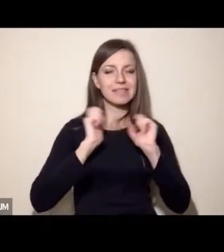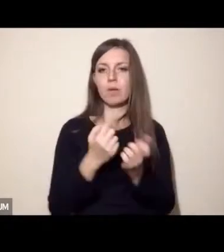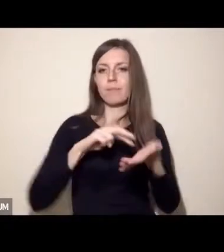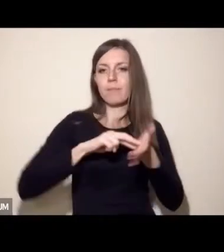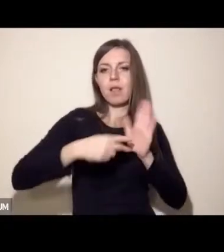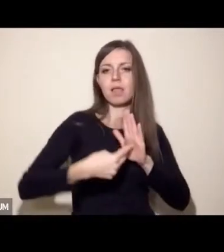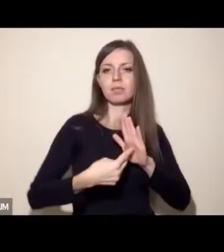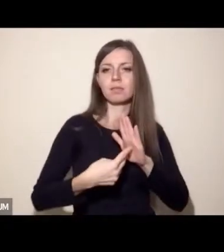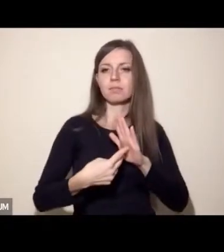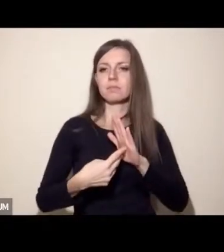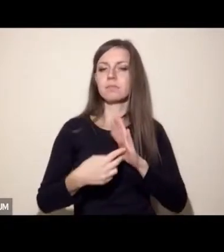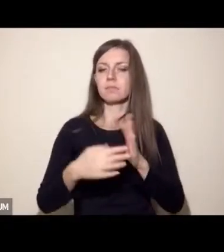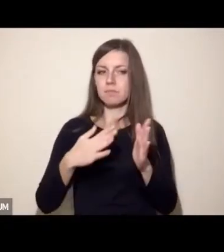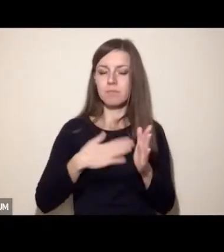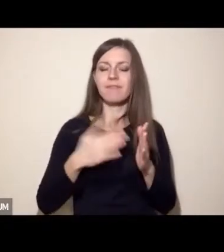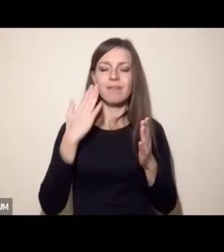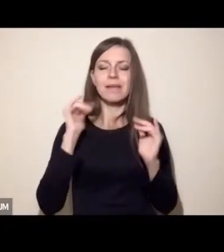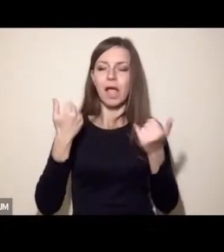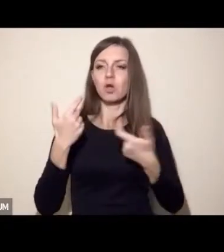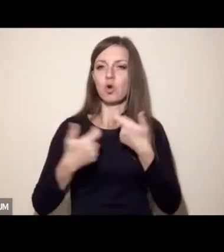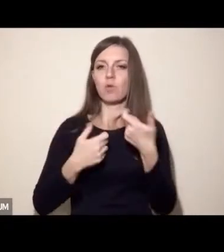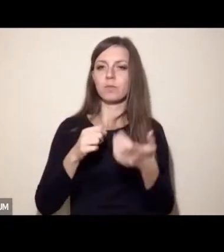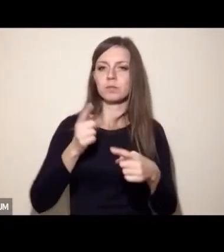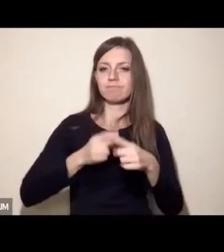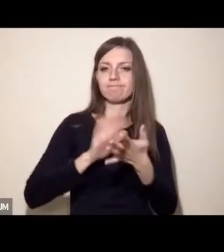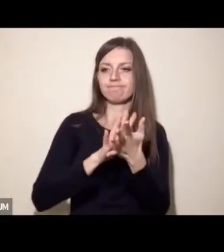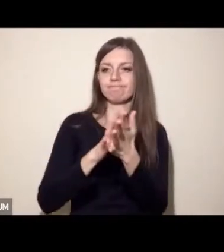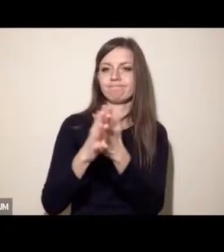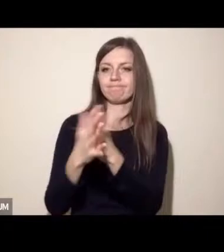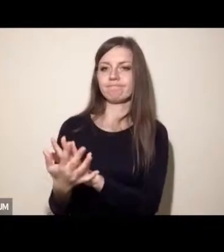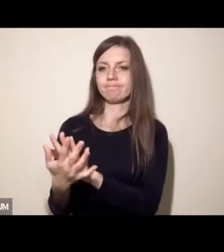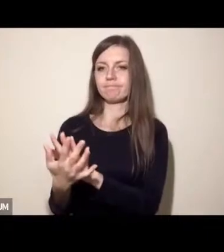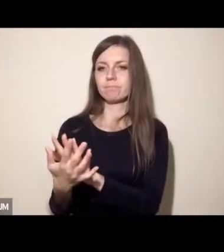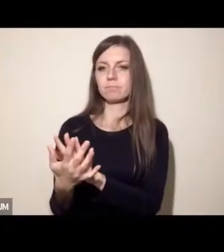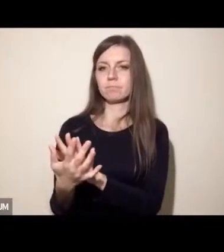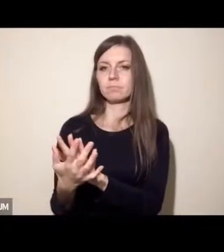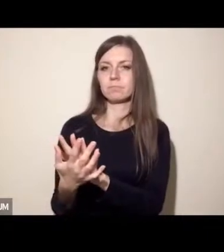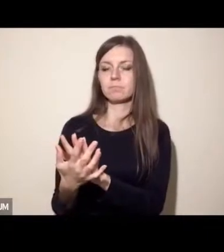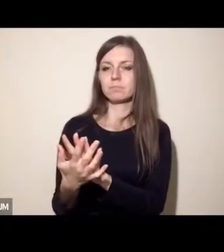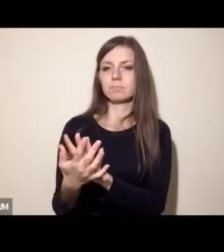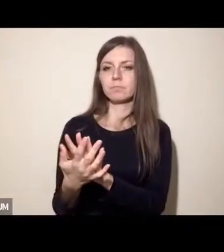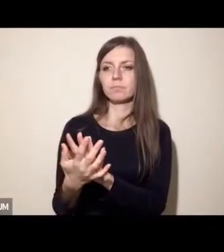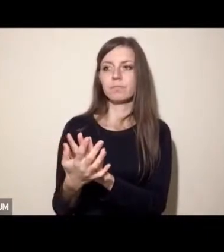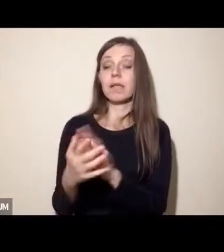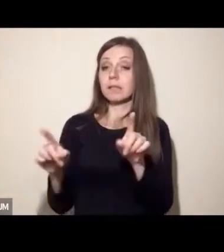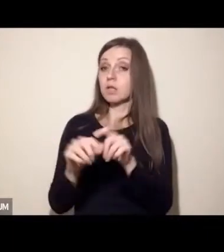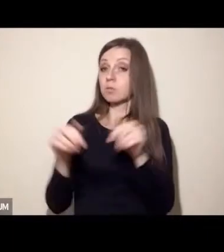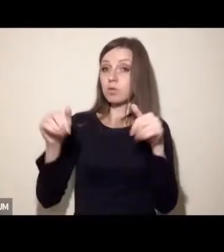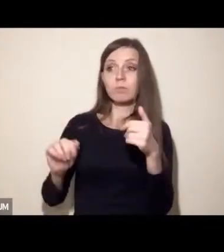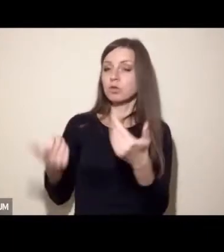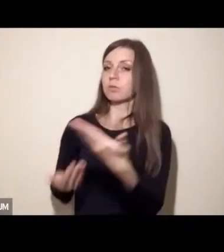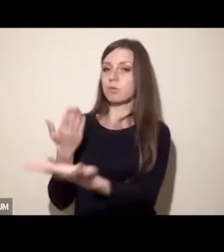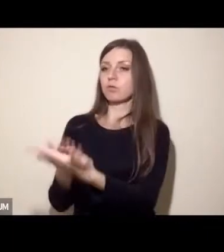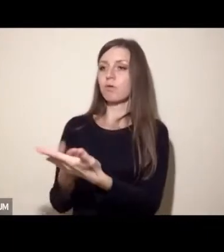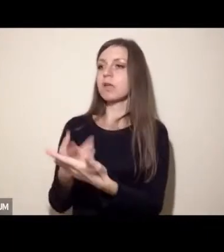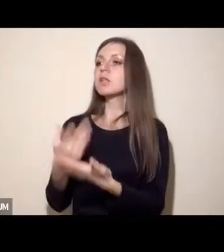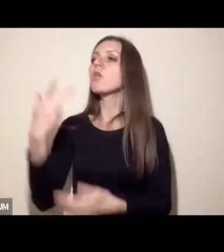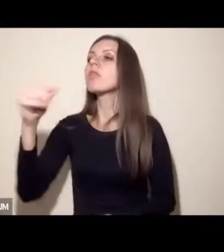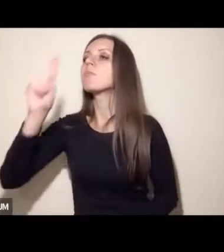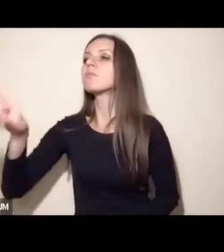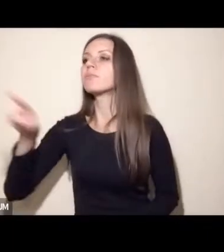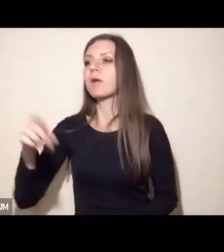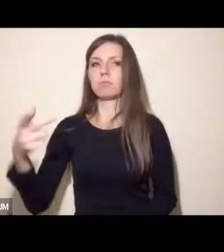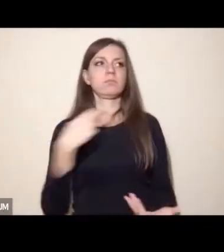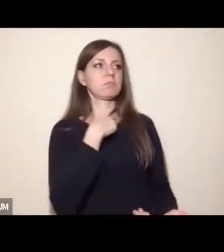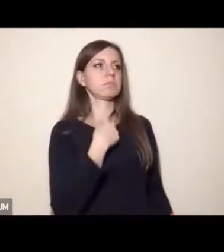przeprowadzenia takiej transformacji i możemy dawać jakieś sensowne propozycje, więc